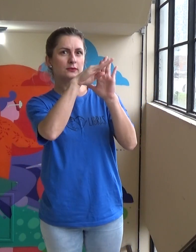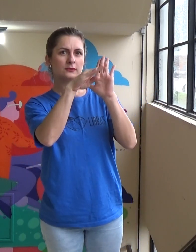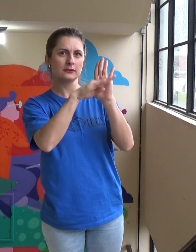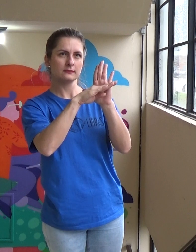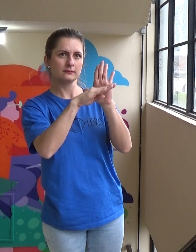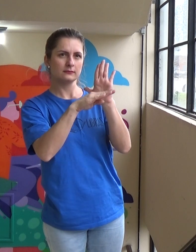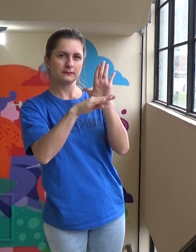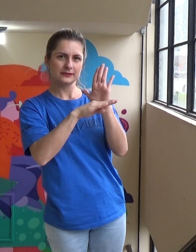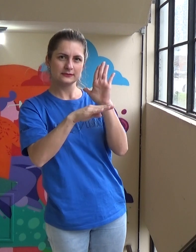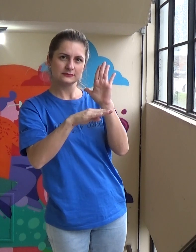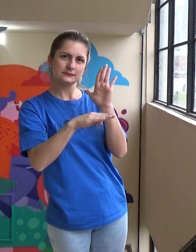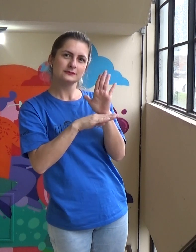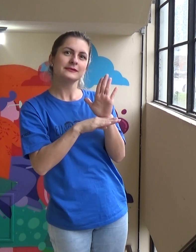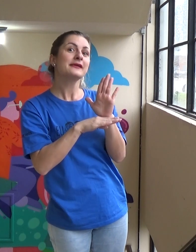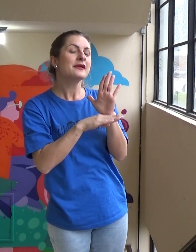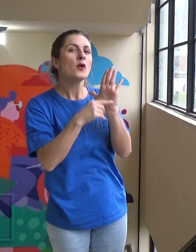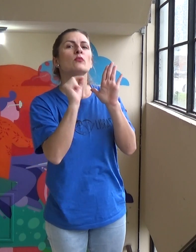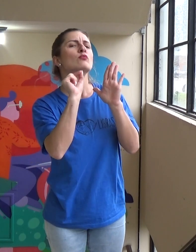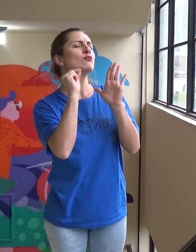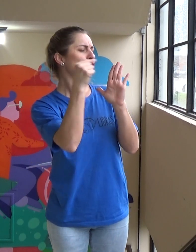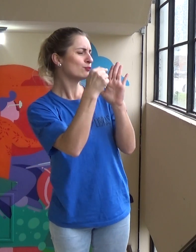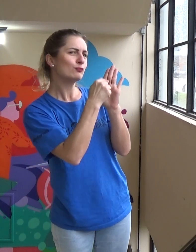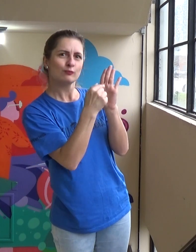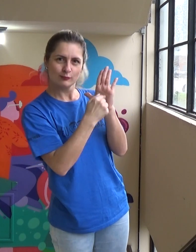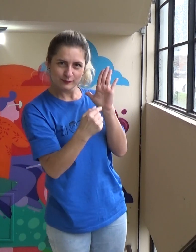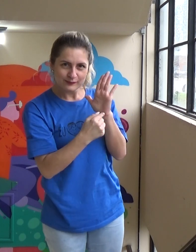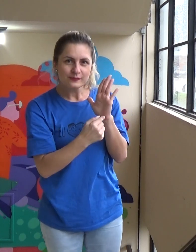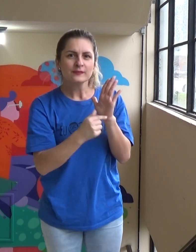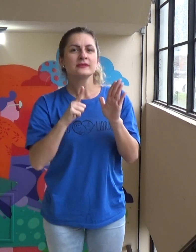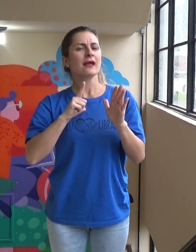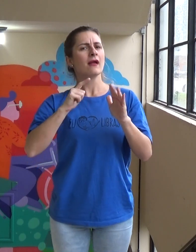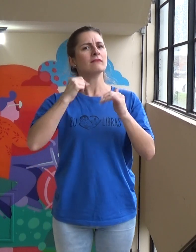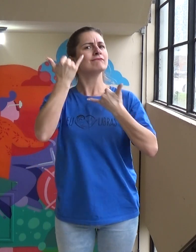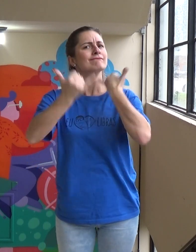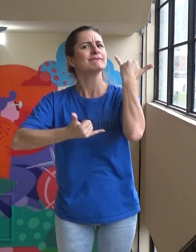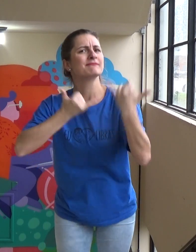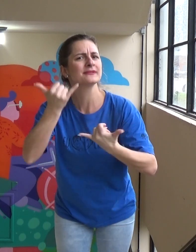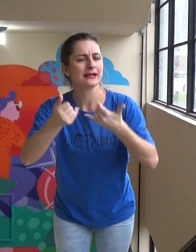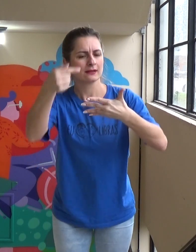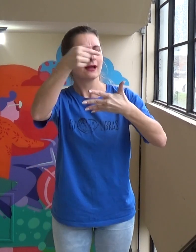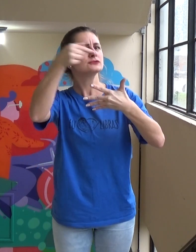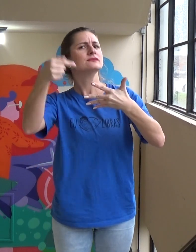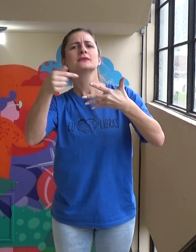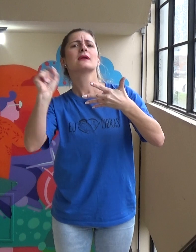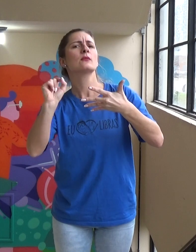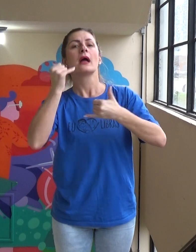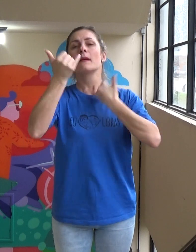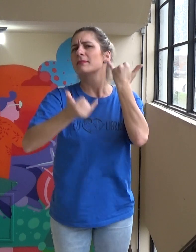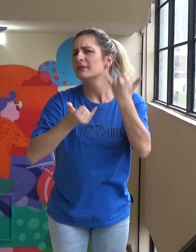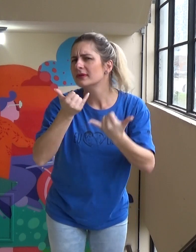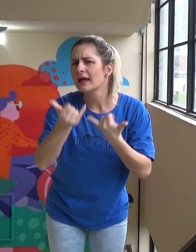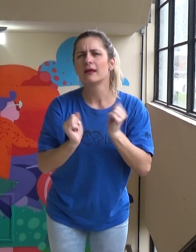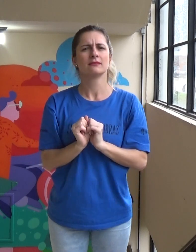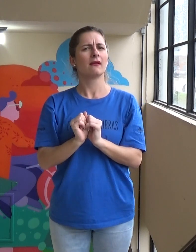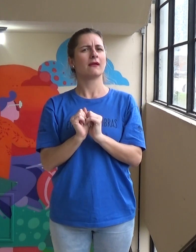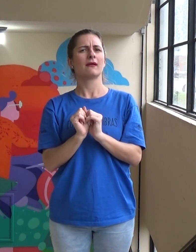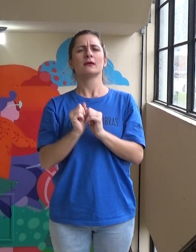Nós teremos uma programação, várias atividades, uma tarde lúdica, com